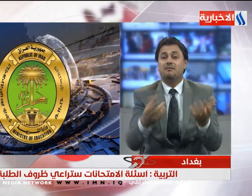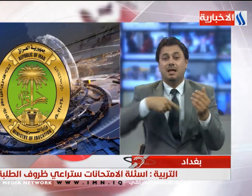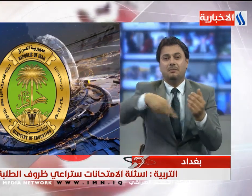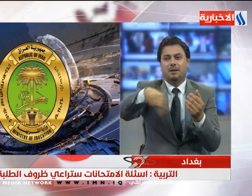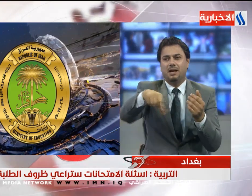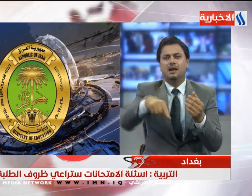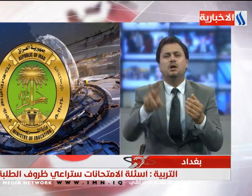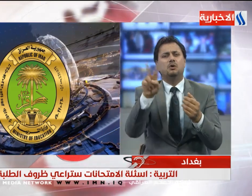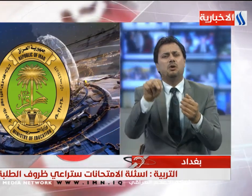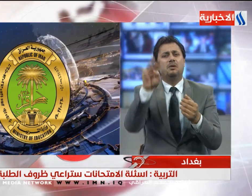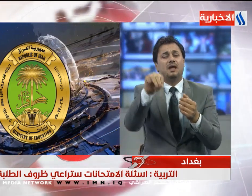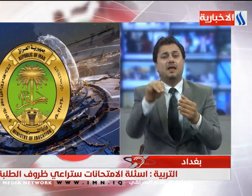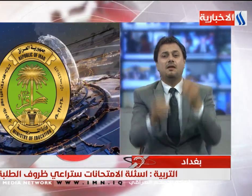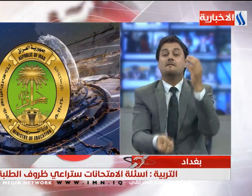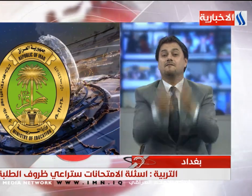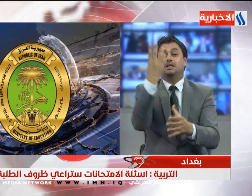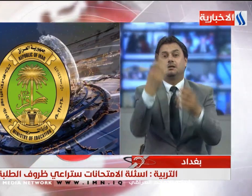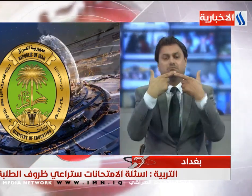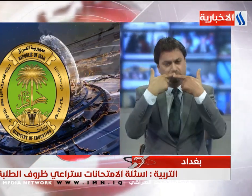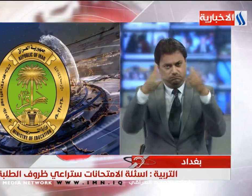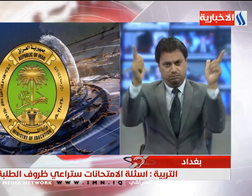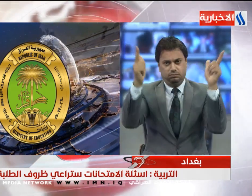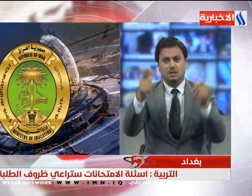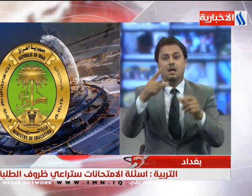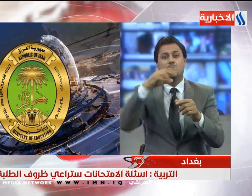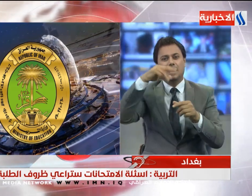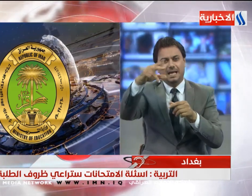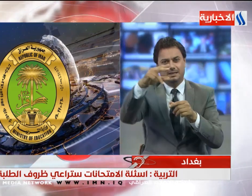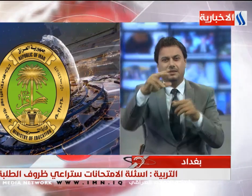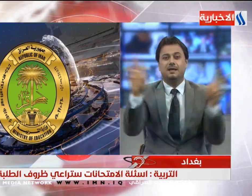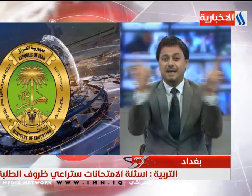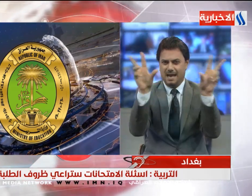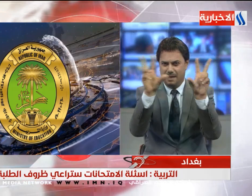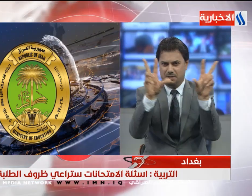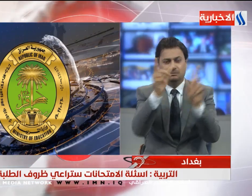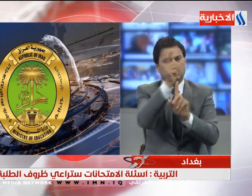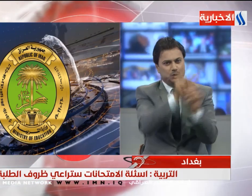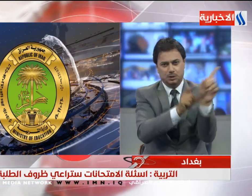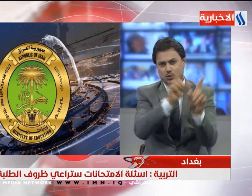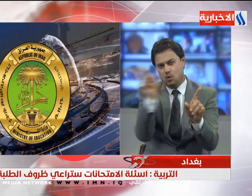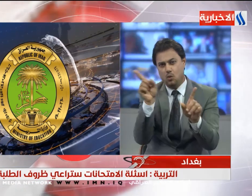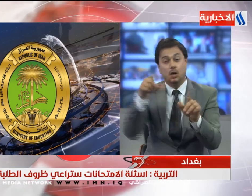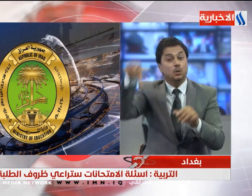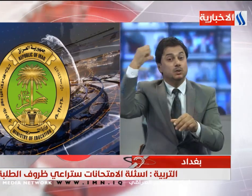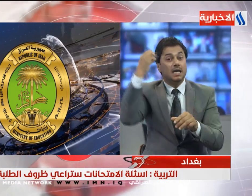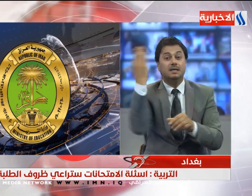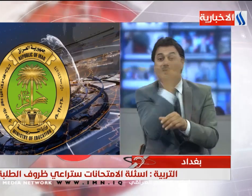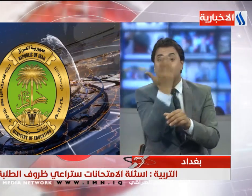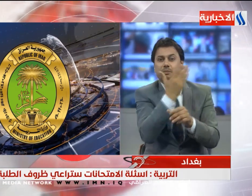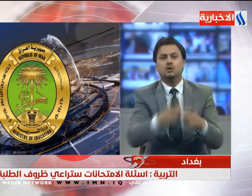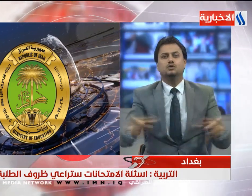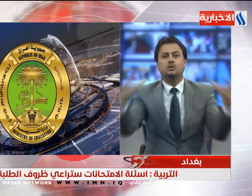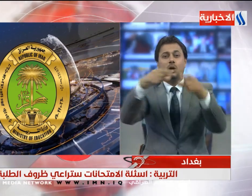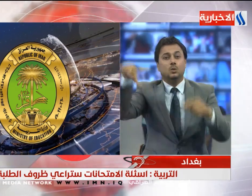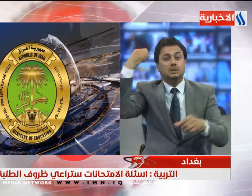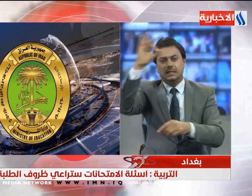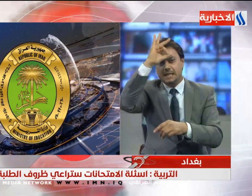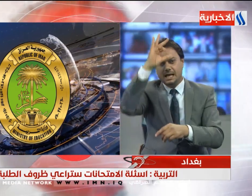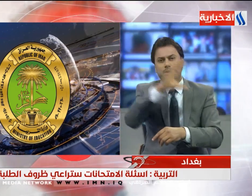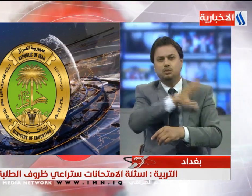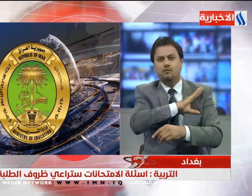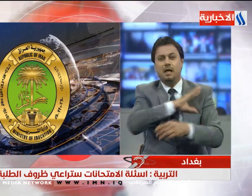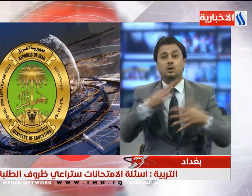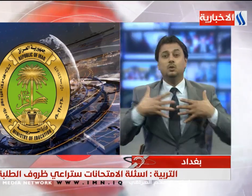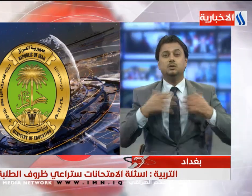الأيام المقبلة النطق باسم الوزارة حيدر فاروق ذكر أن الوزارة أجرت اجتماعا مع وزارات الدفاع والداخلية والصحة